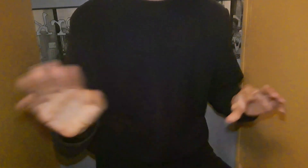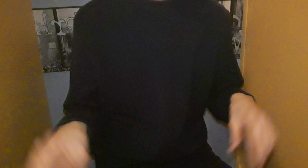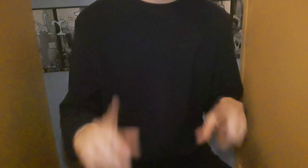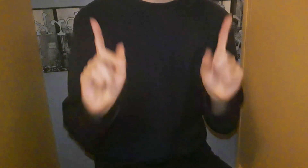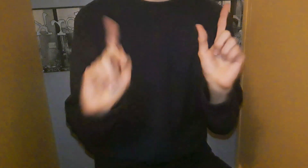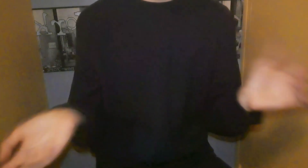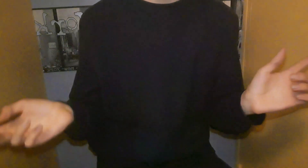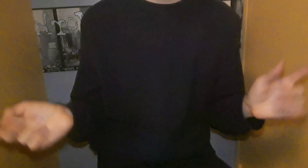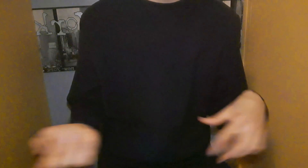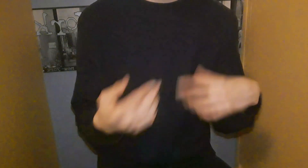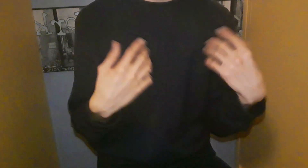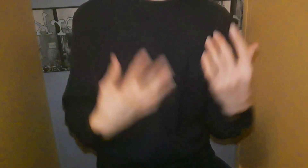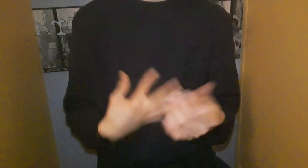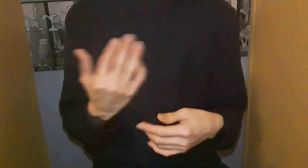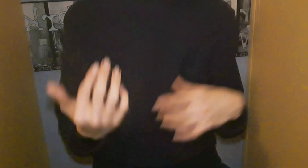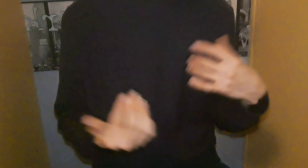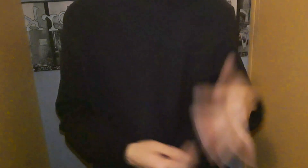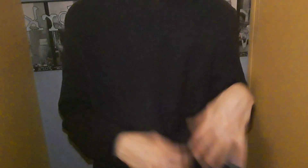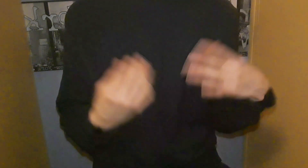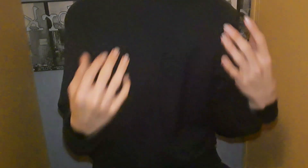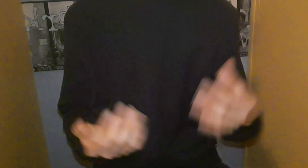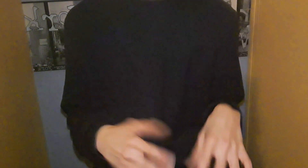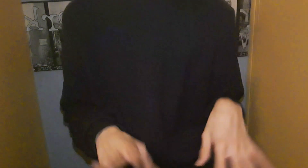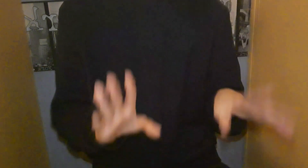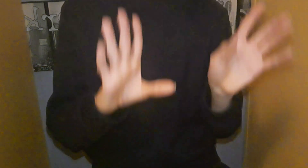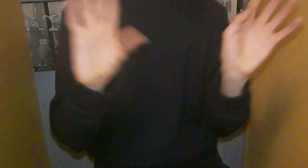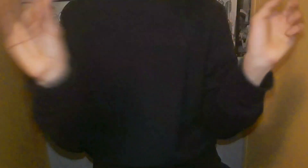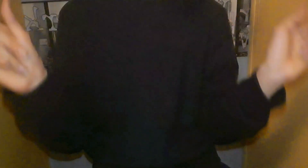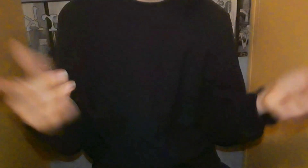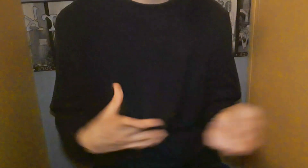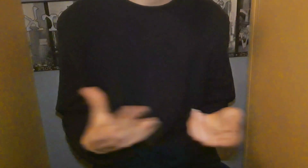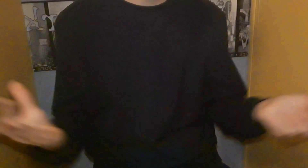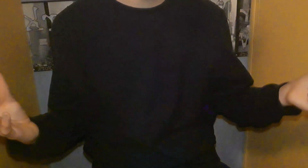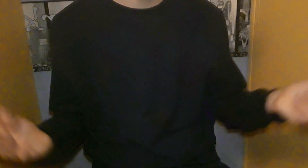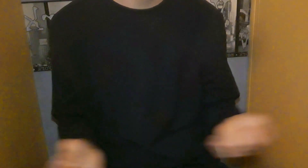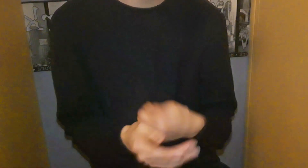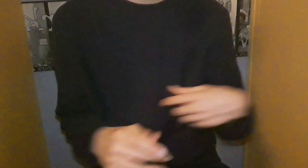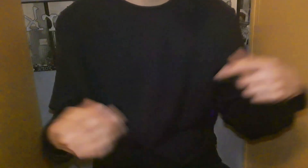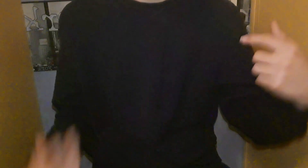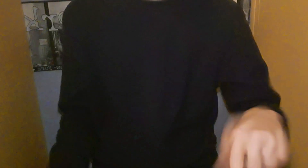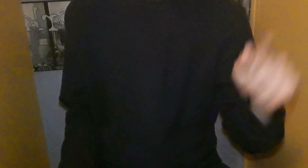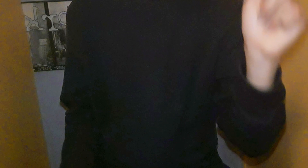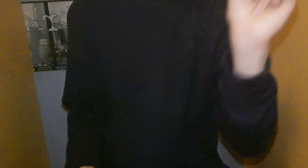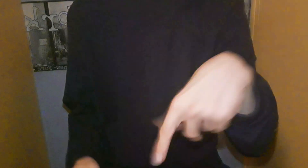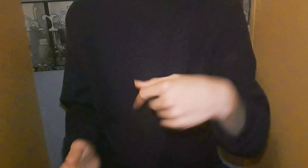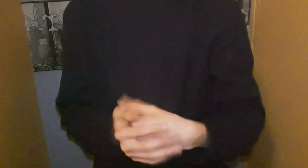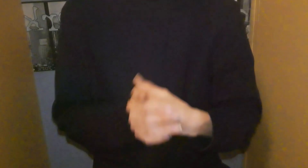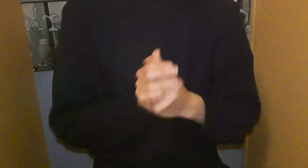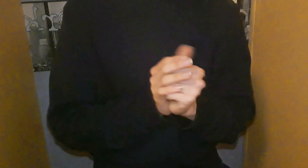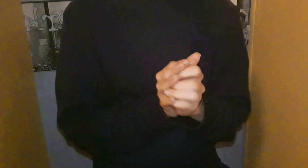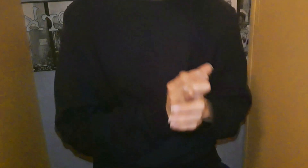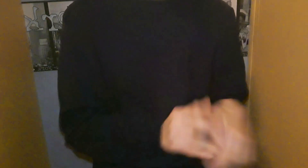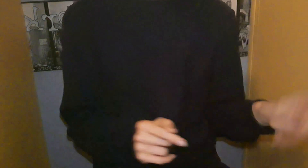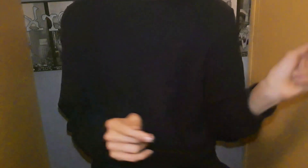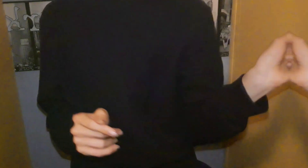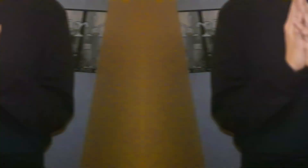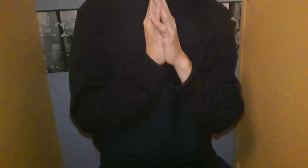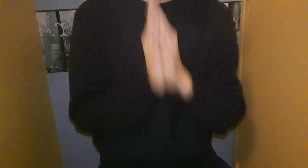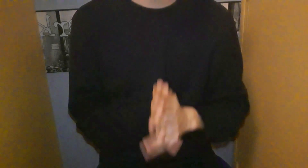'aurais même pu faire 20 Mais bon, je me suis dit, bon, on va rester dans le truc et peut-être qu fera une partie 2, pourquoi pas Bref, du coup, c'est parti Alors, en première